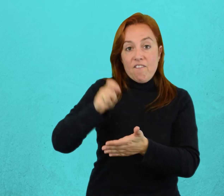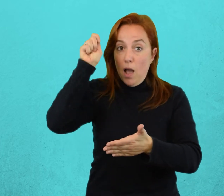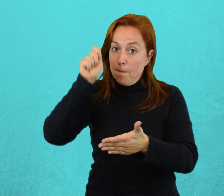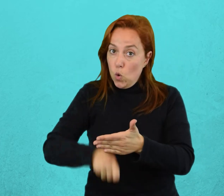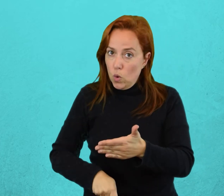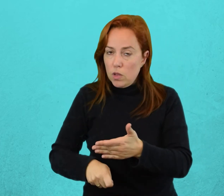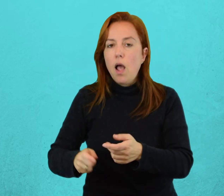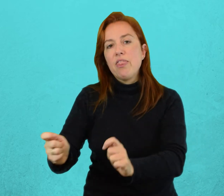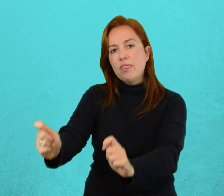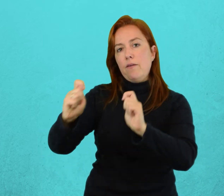sus vacas.